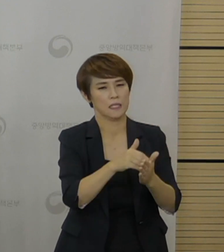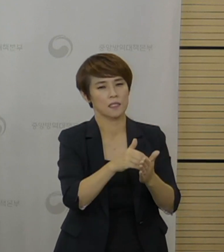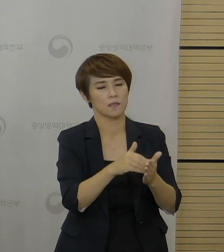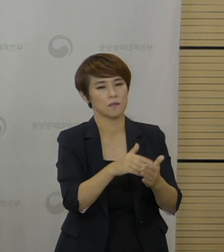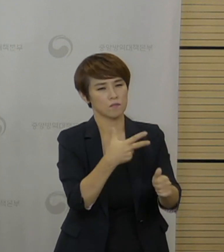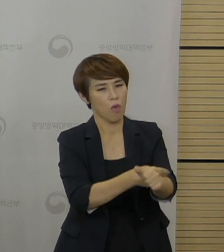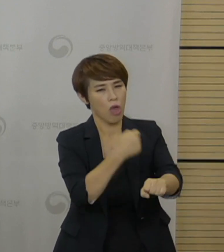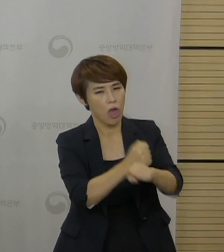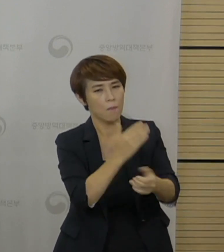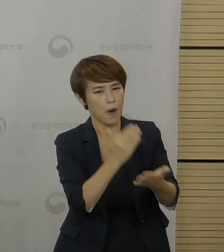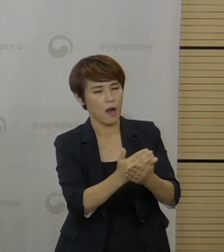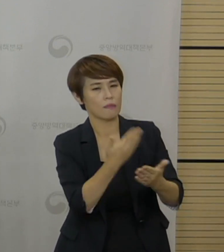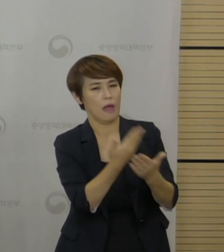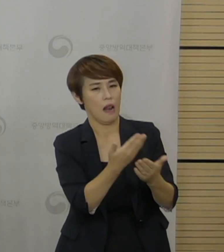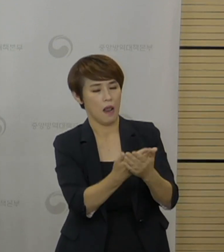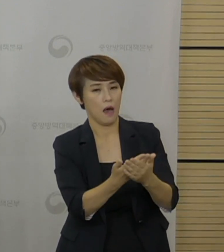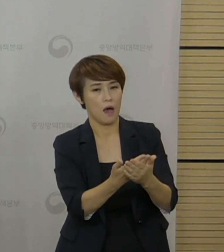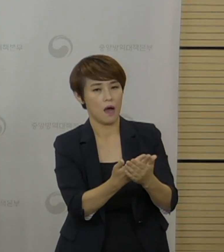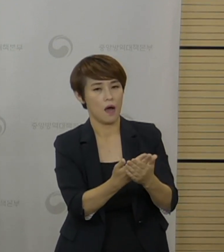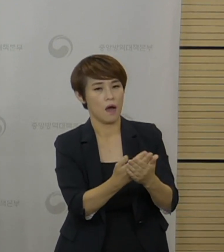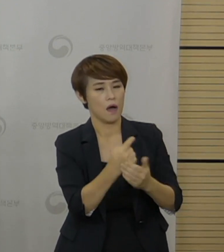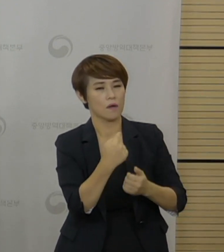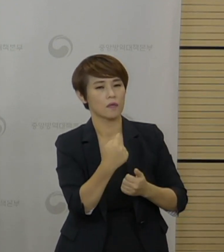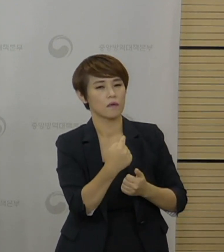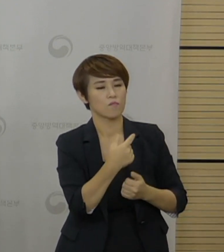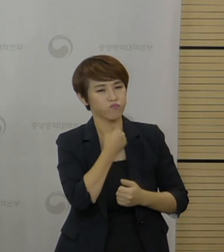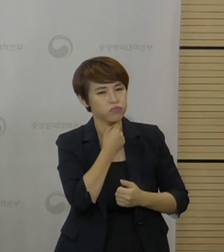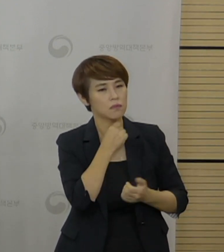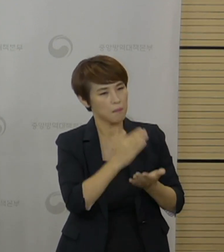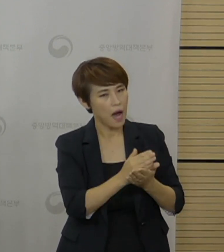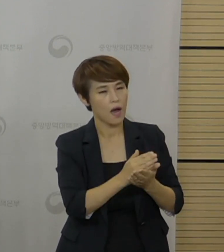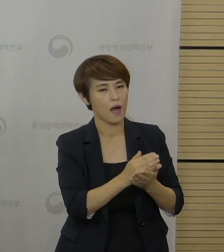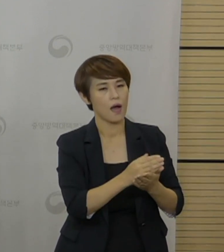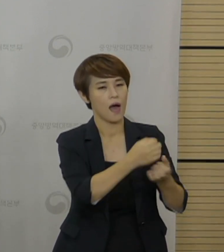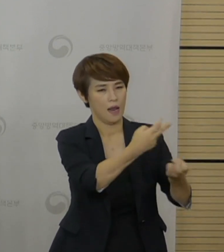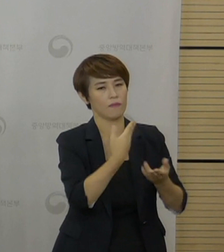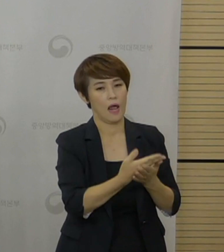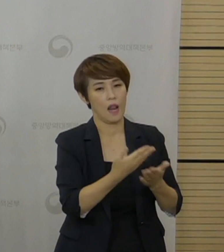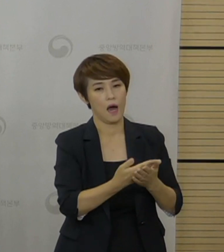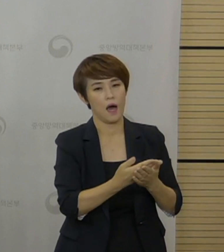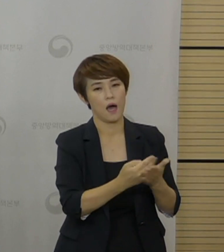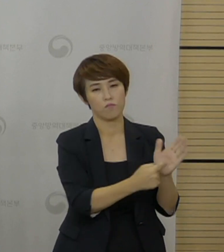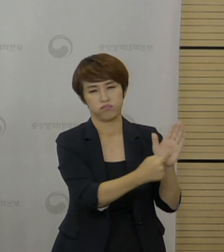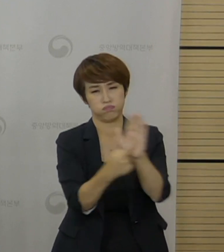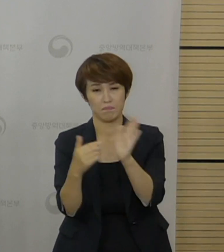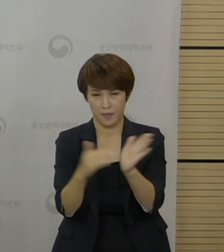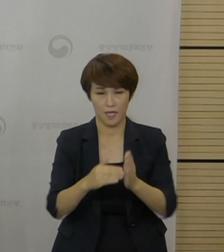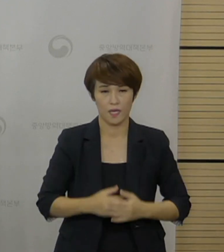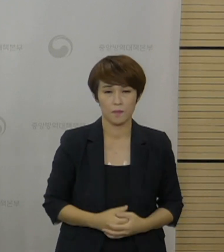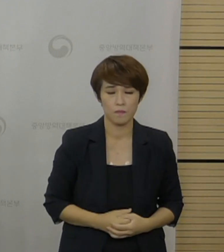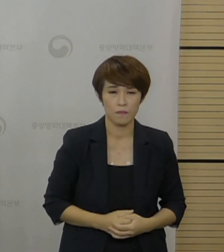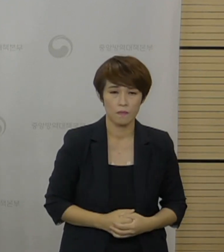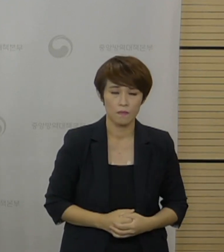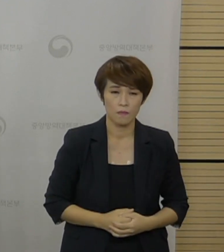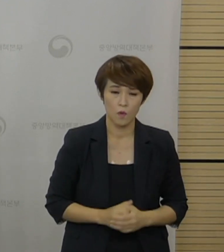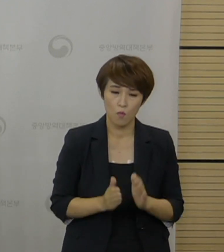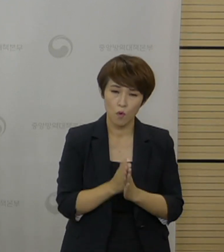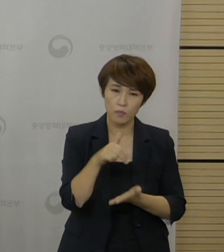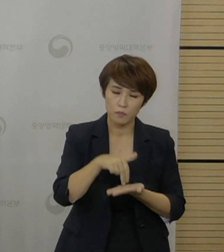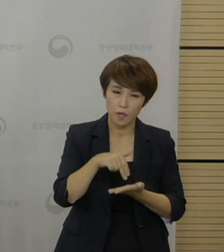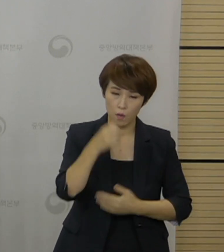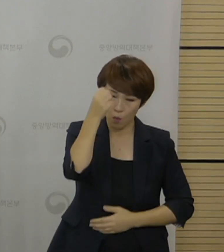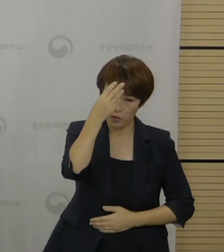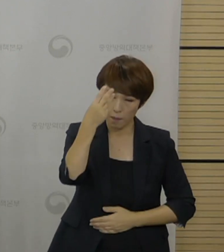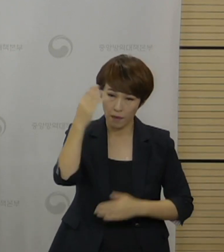접종 미희망자는 전 국민 접종 다음에 접종 가능하다는 공지를 했다고 합니다. 현재 방역 당국이 고3